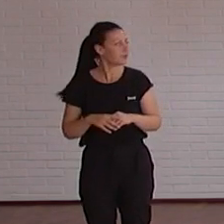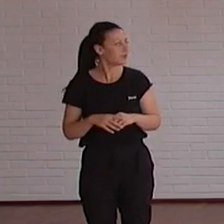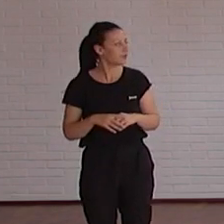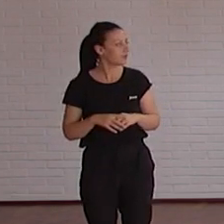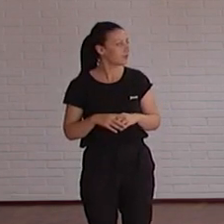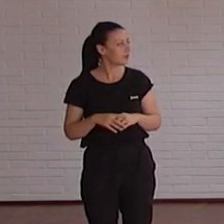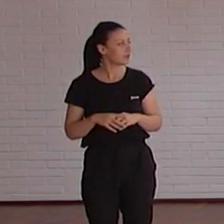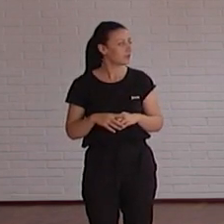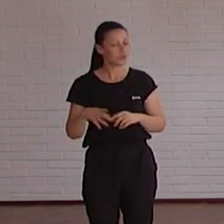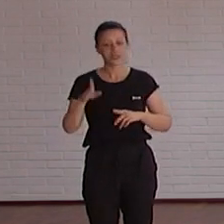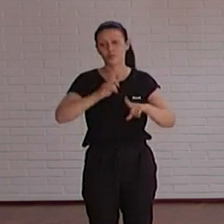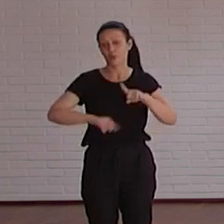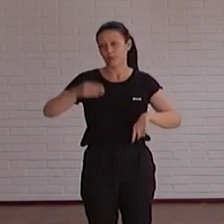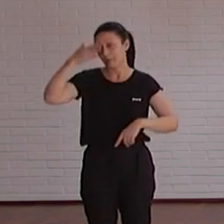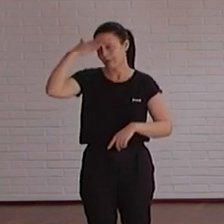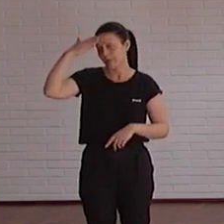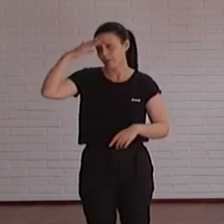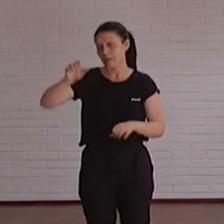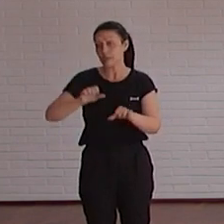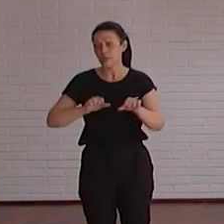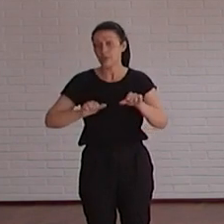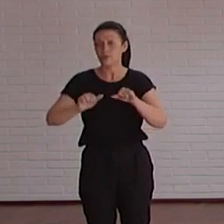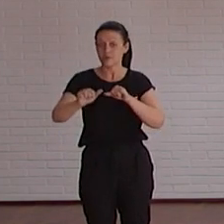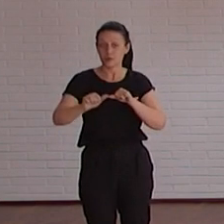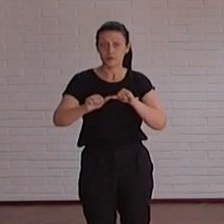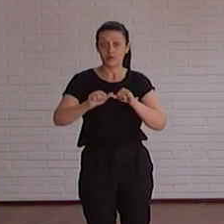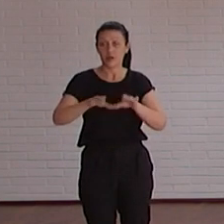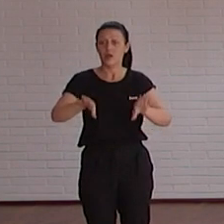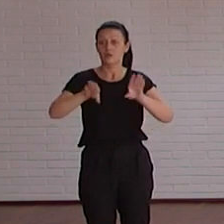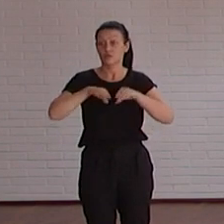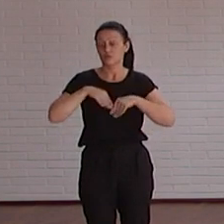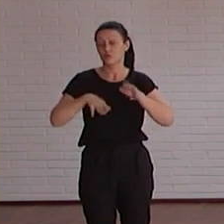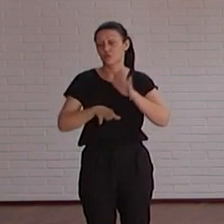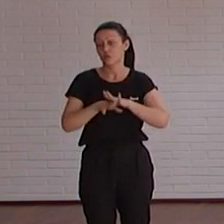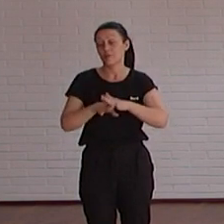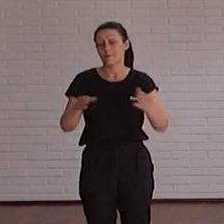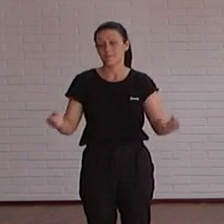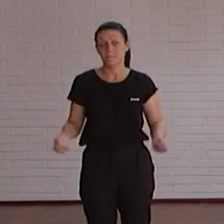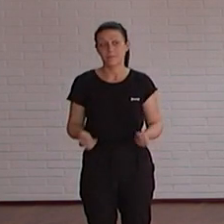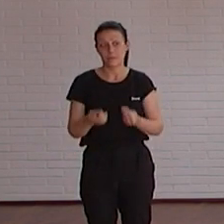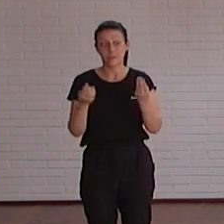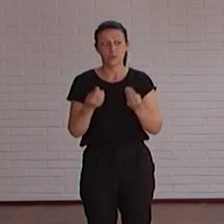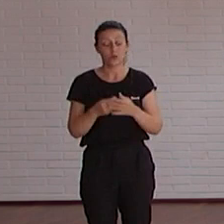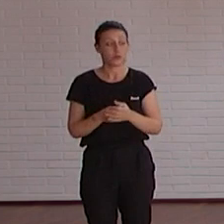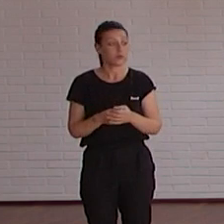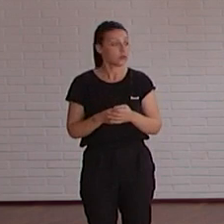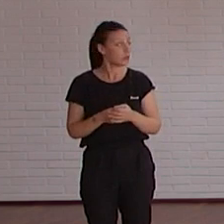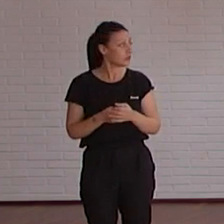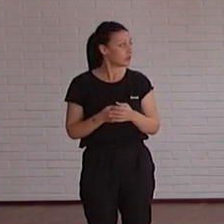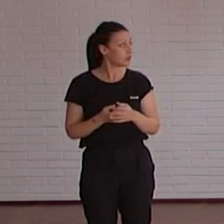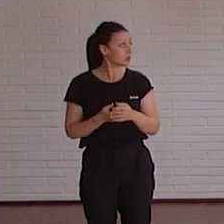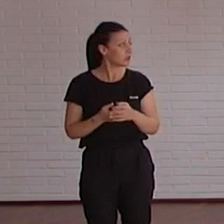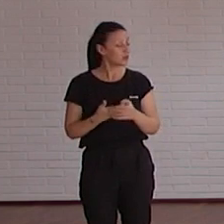es nuestro principal problema y como futuro seguir asumiendolo y seguir mejorando nosotros también estamos en en la